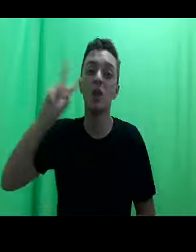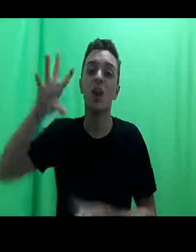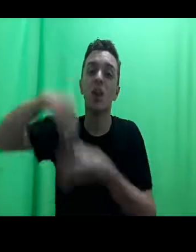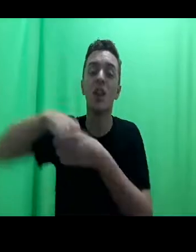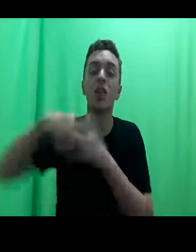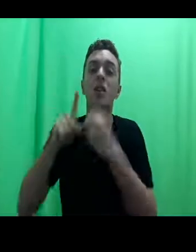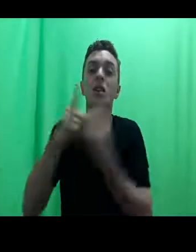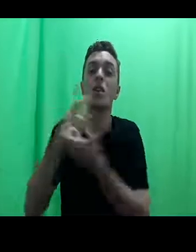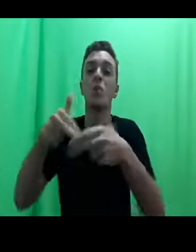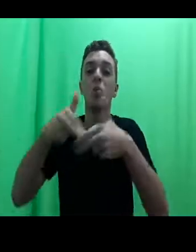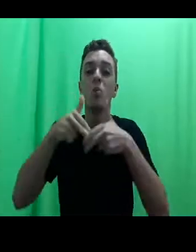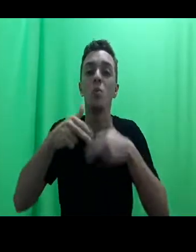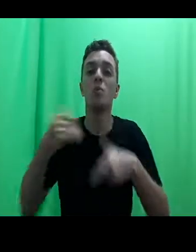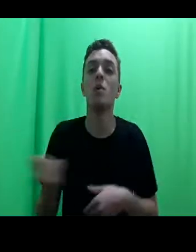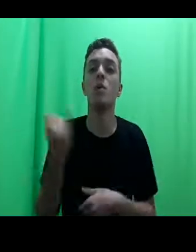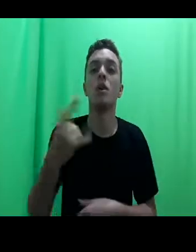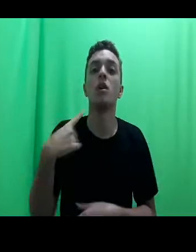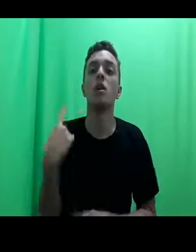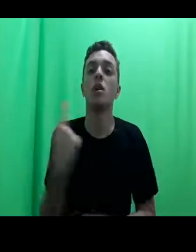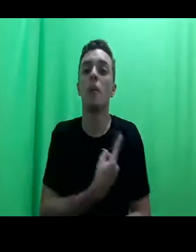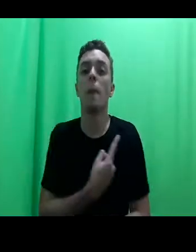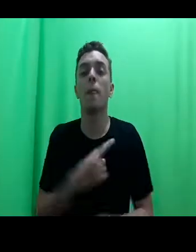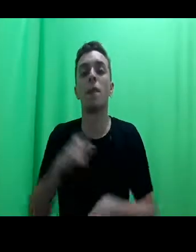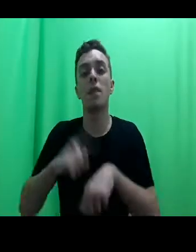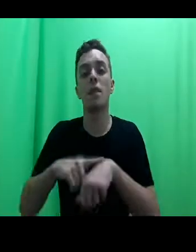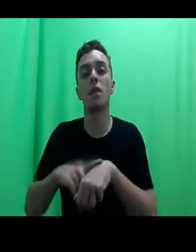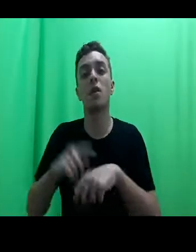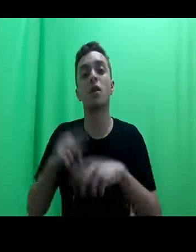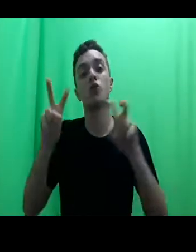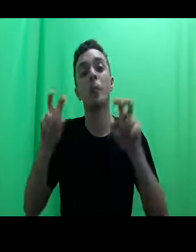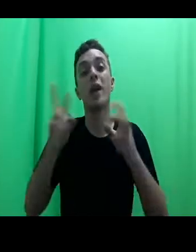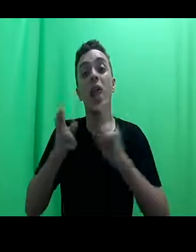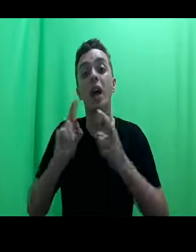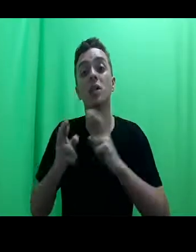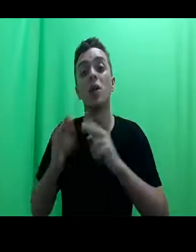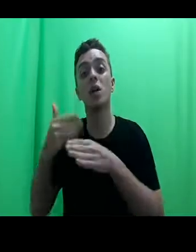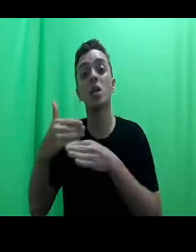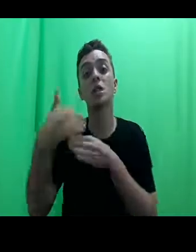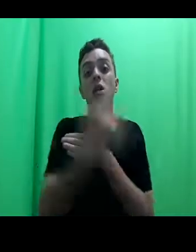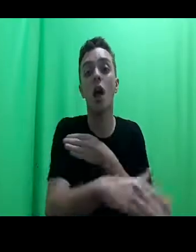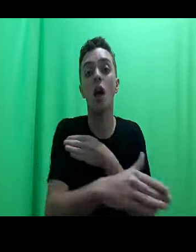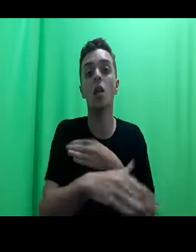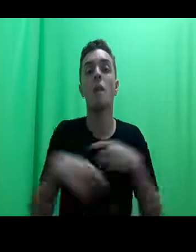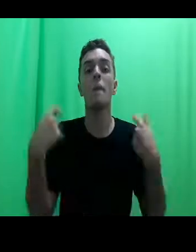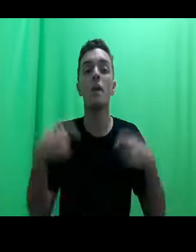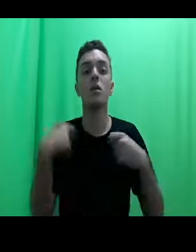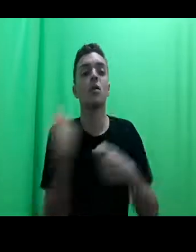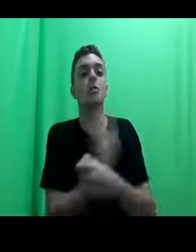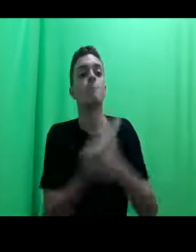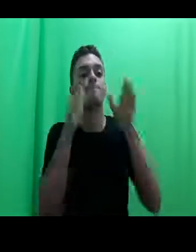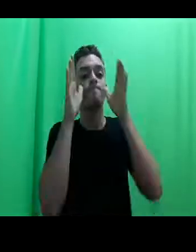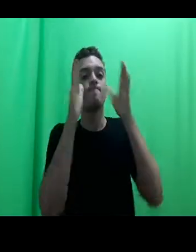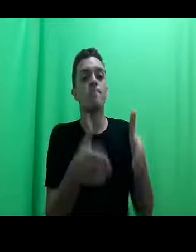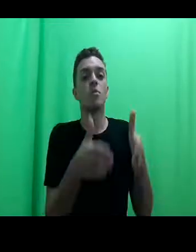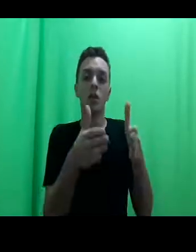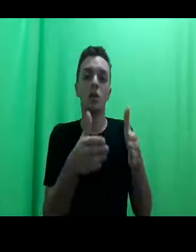importante que quando nas suas relações externas haja uma